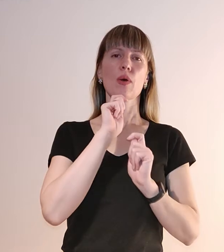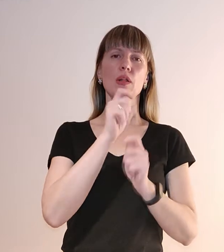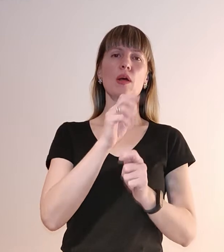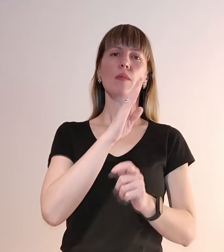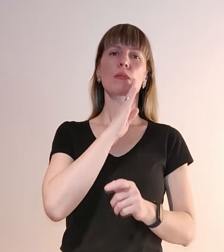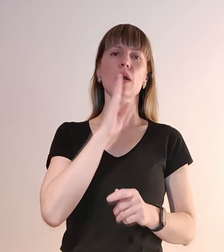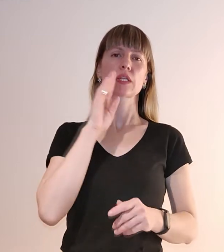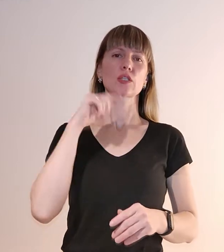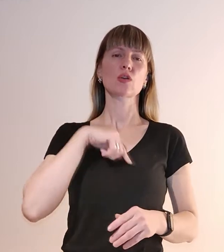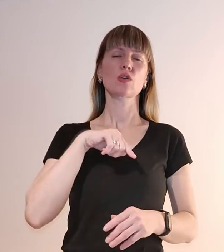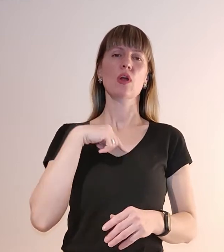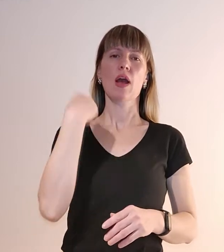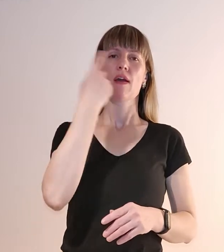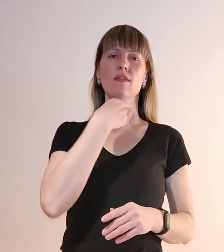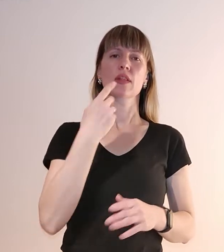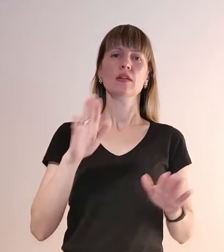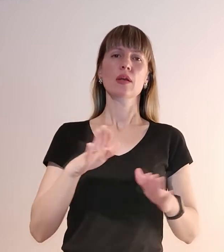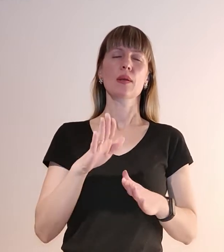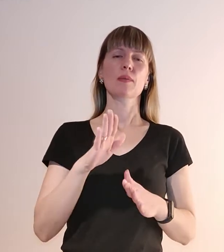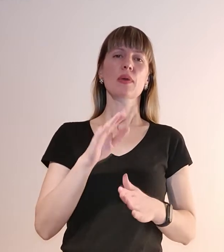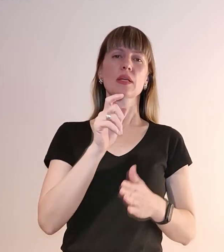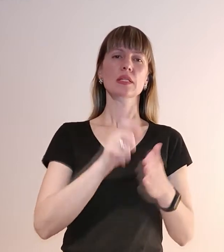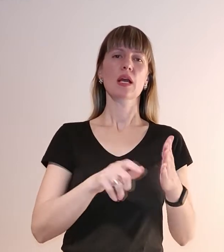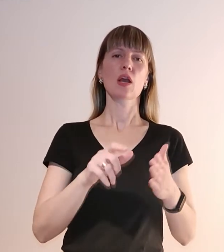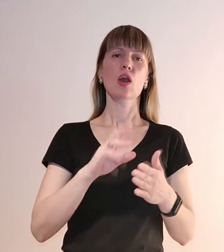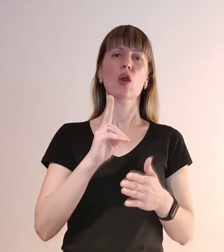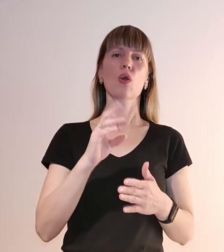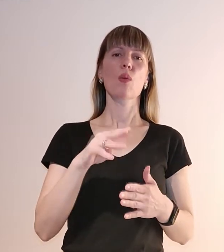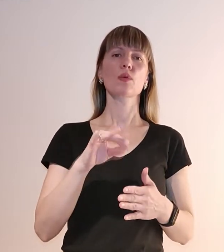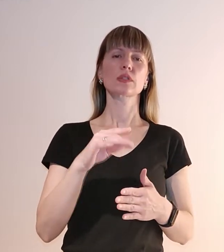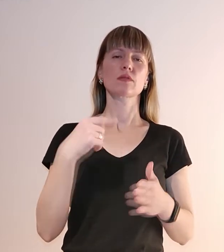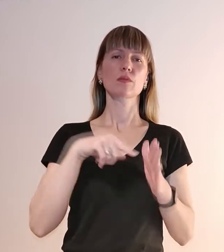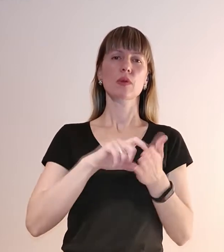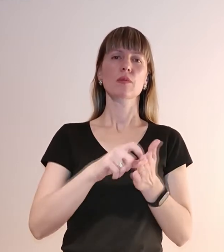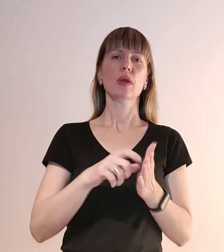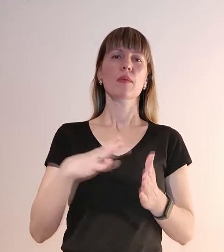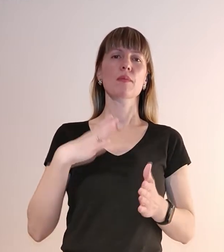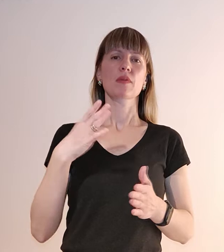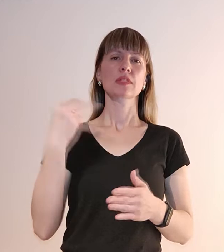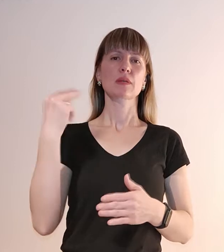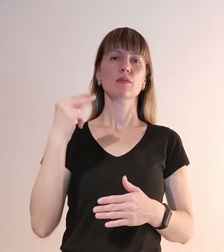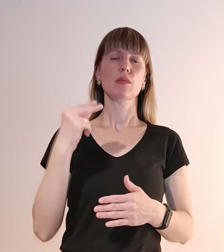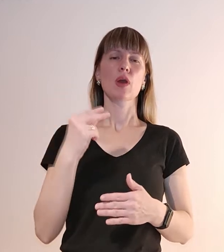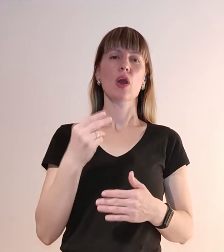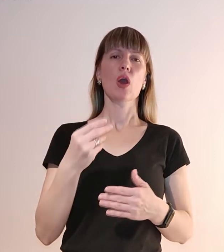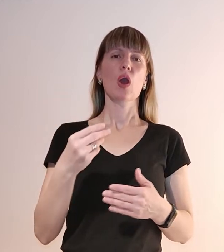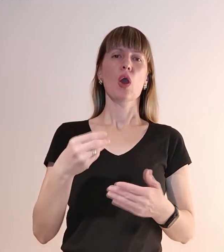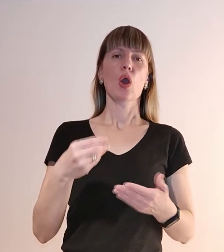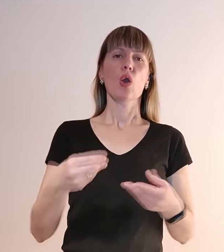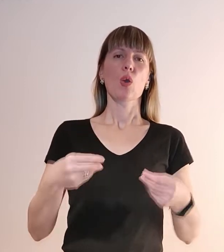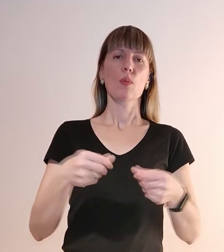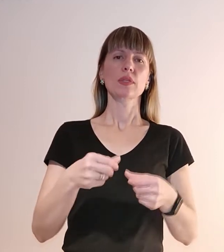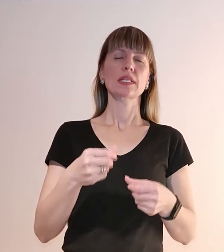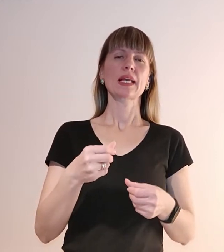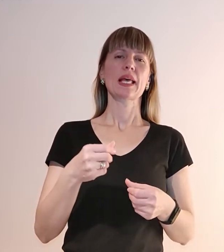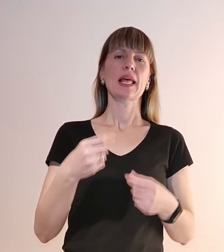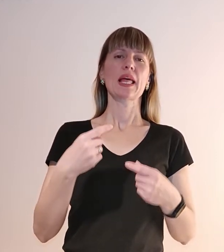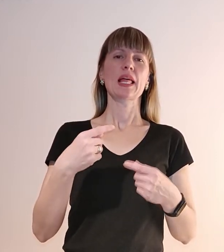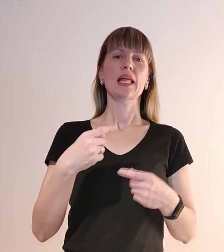Авторський концерт пісня рата композитора відбувся у приміщенні Запорізького полишнього комерційному технікуму в Комунарському районі міста. Анатолій